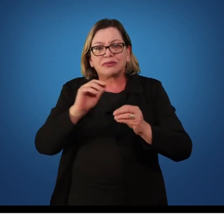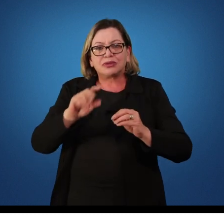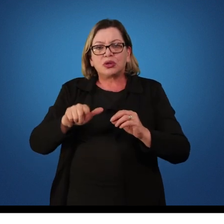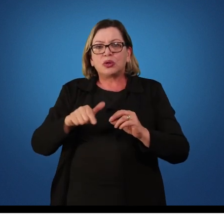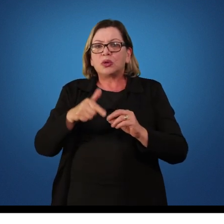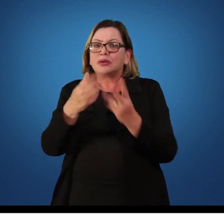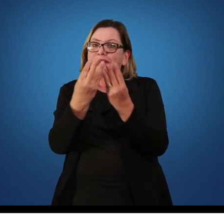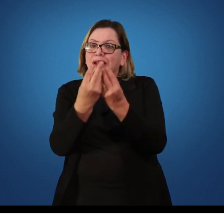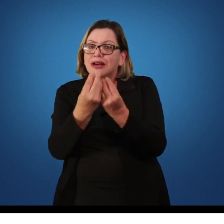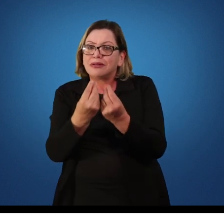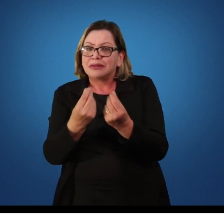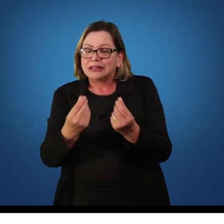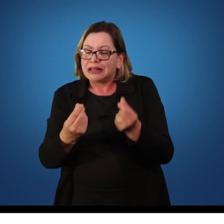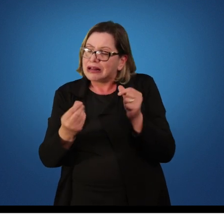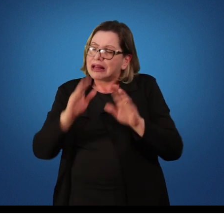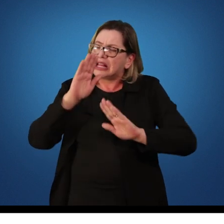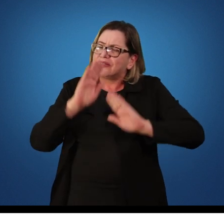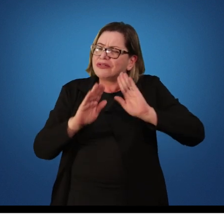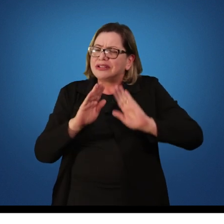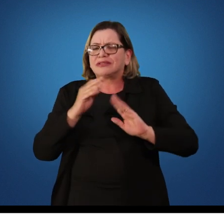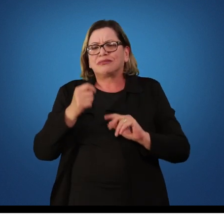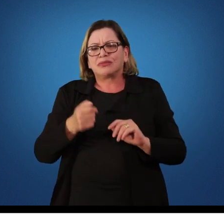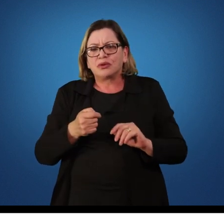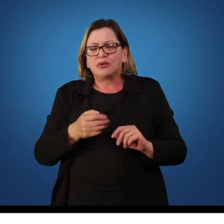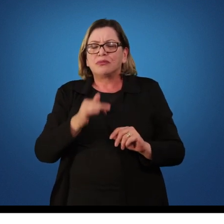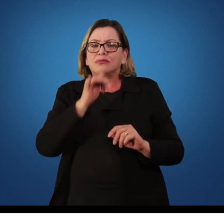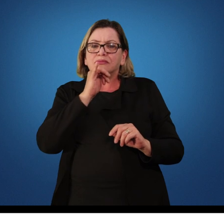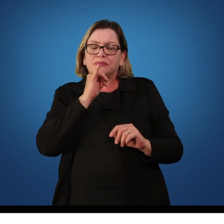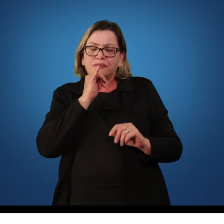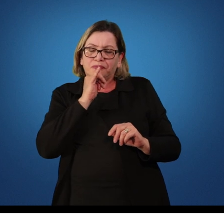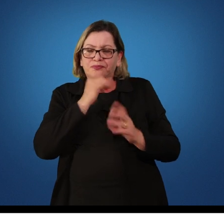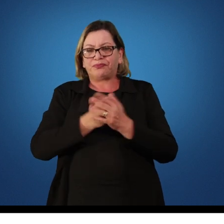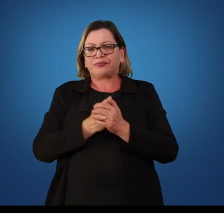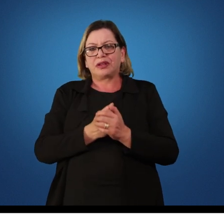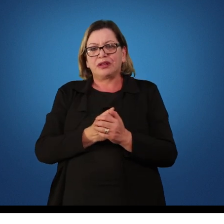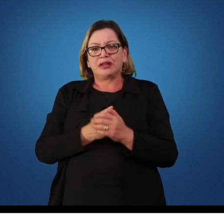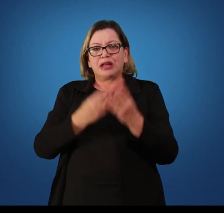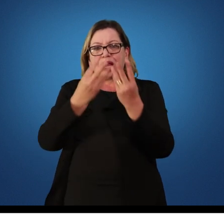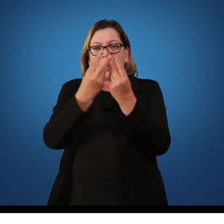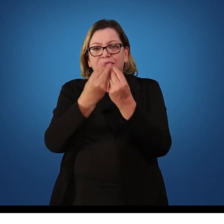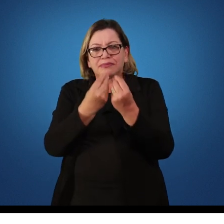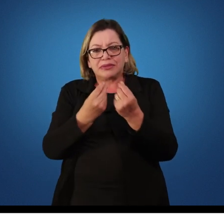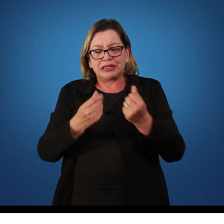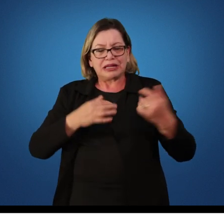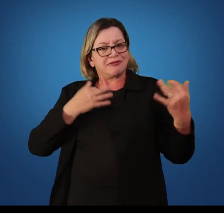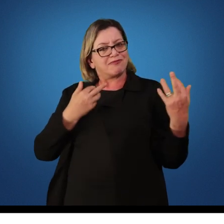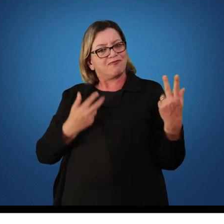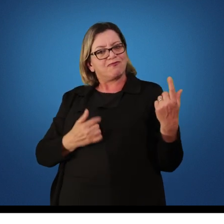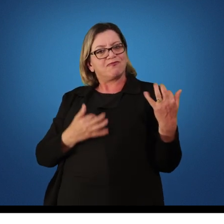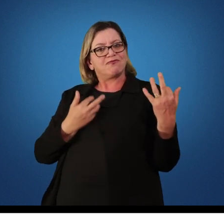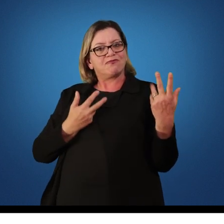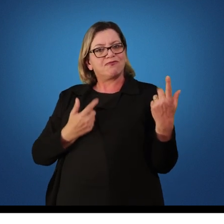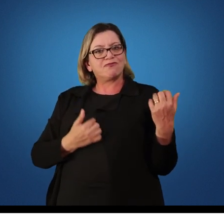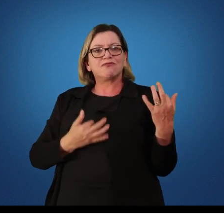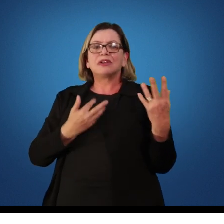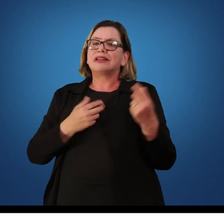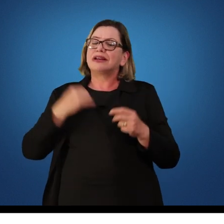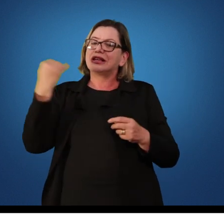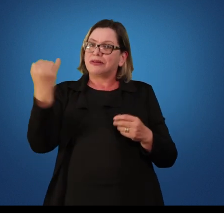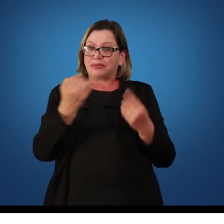desempenham um papel menor. Por exemplo, na habilidade de tocar violão, a destreza de dedos é